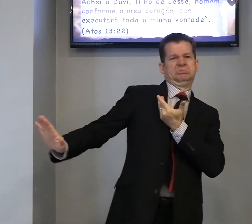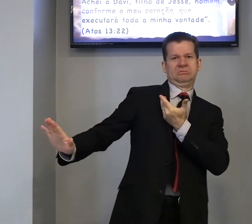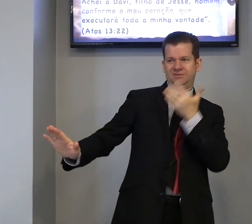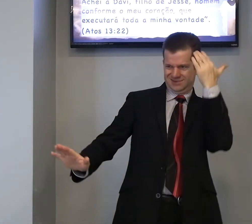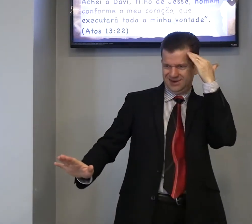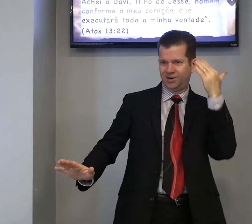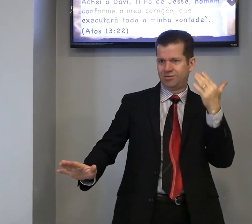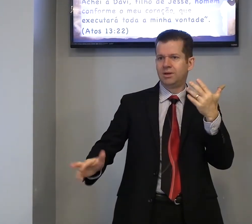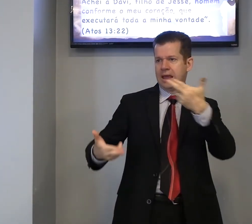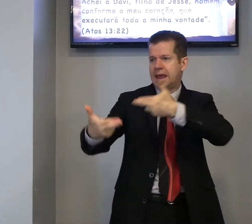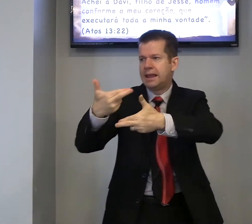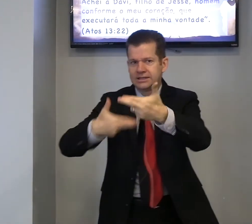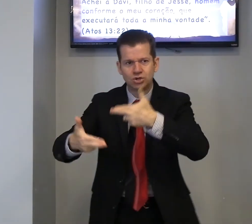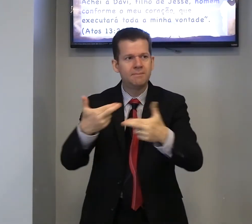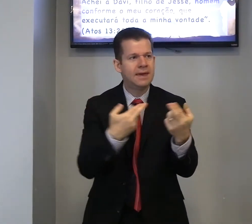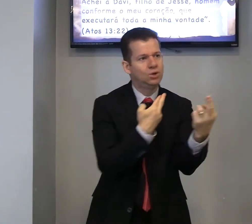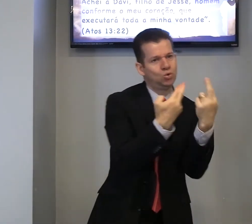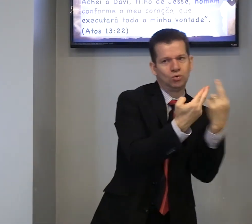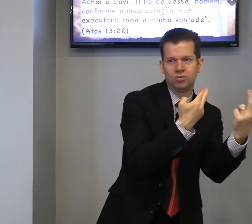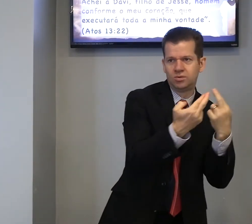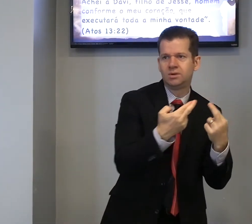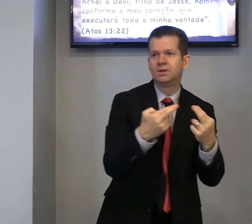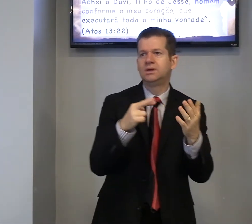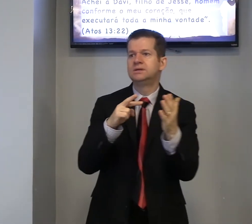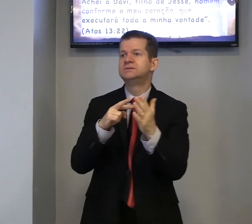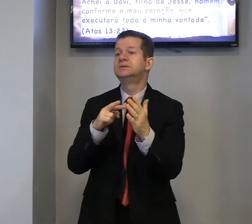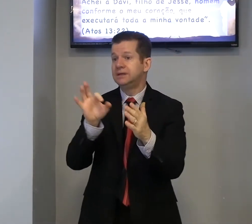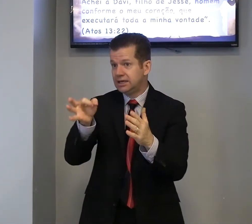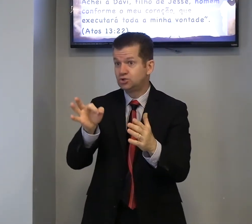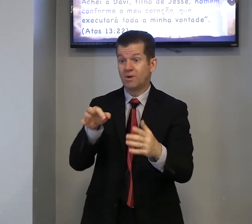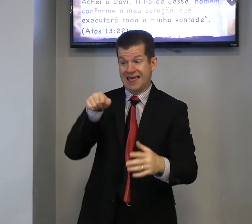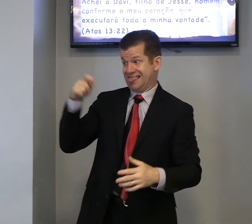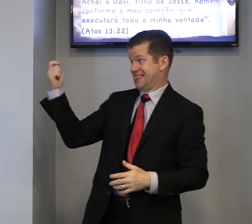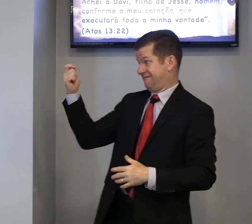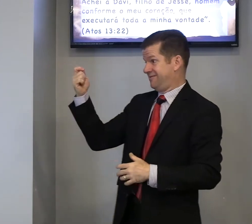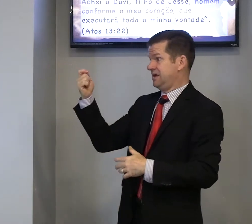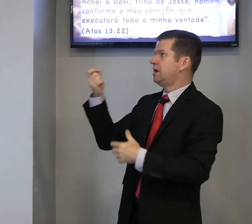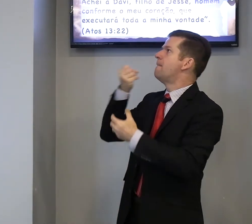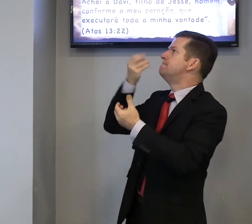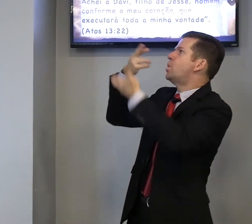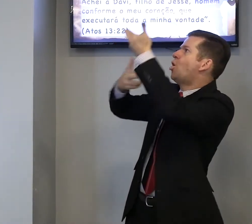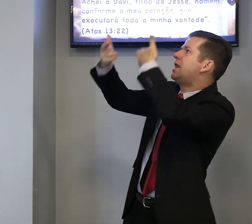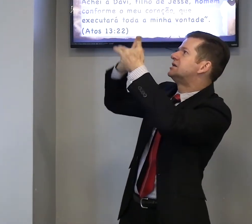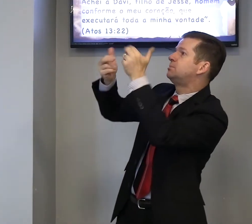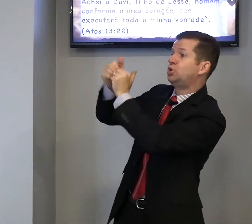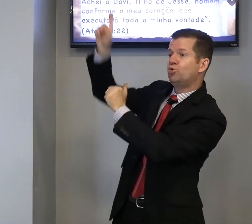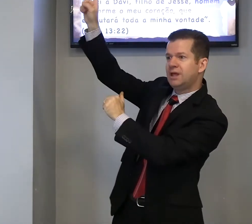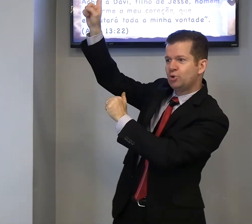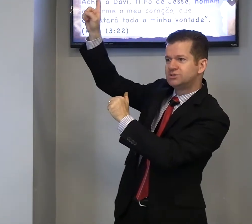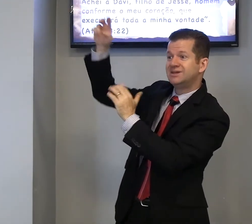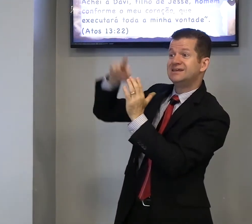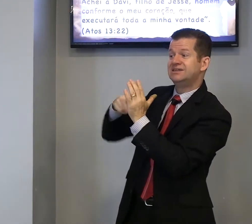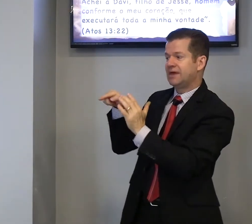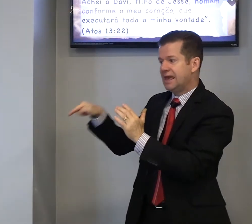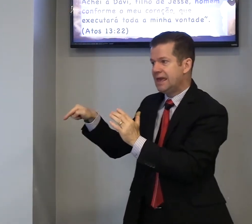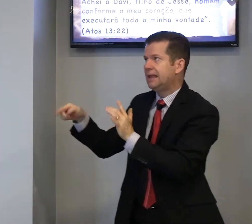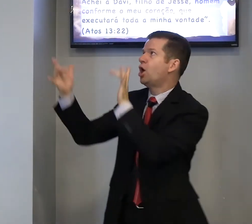entendeu? Relacionamento, isso, Davi, bom relacionamento com Deus, ele,